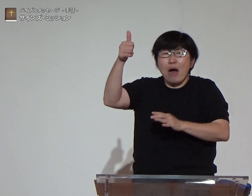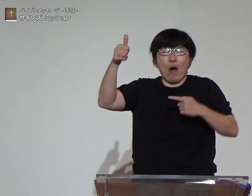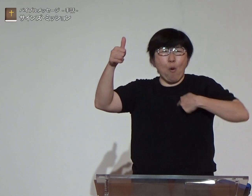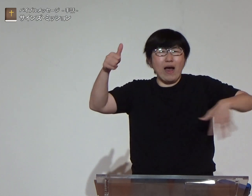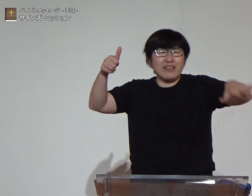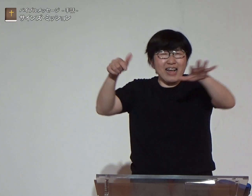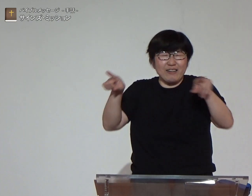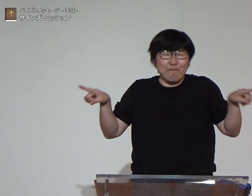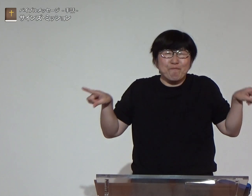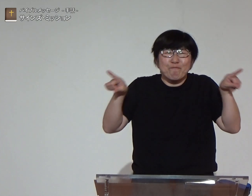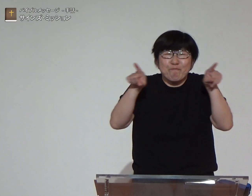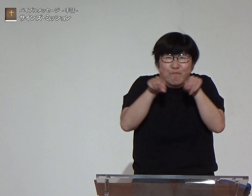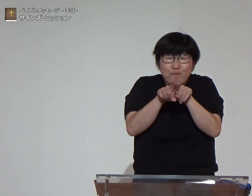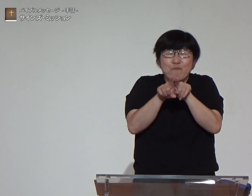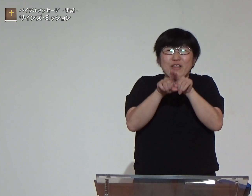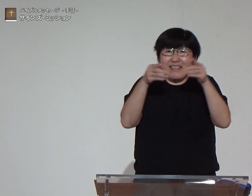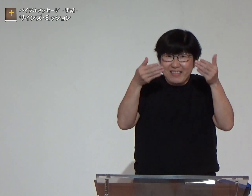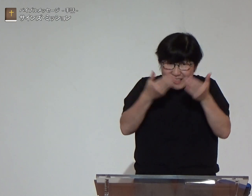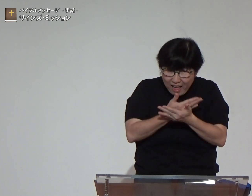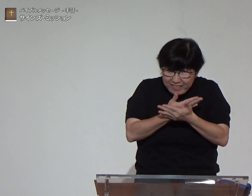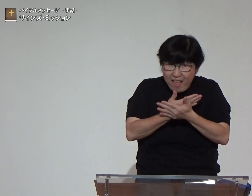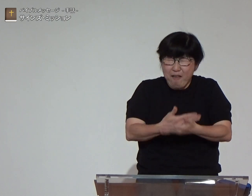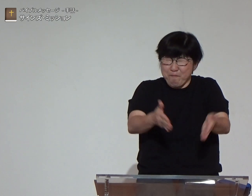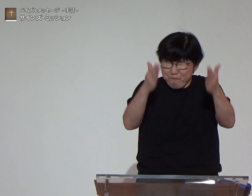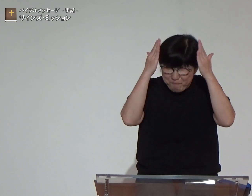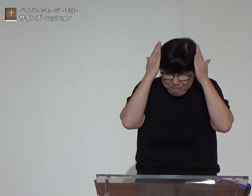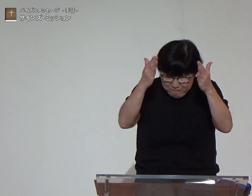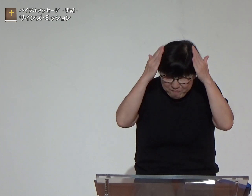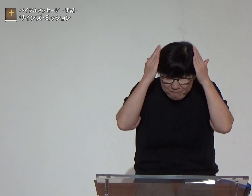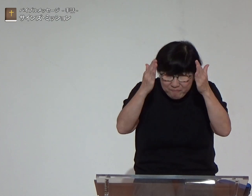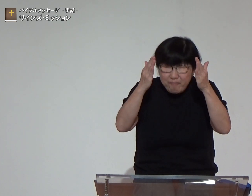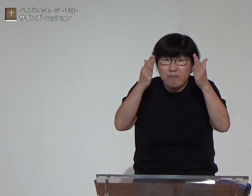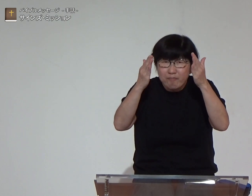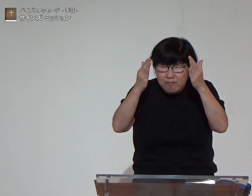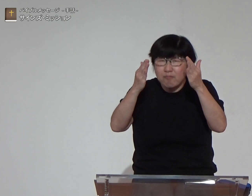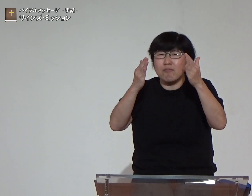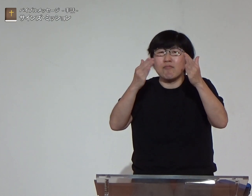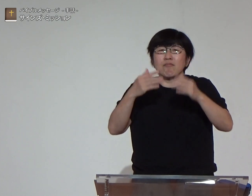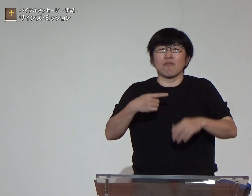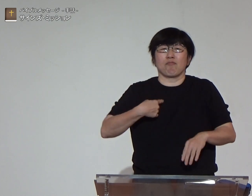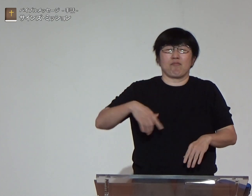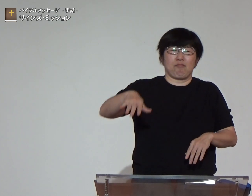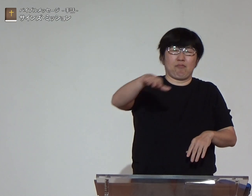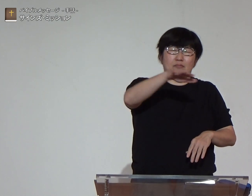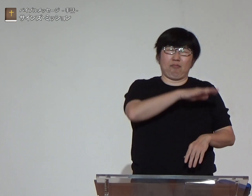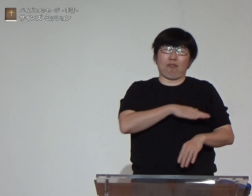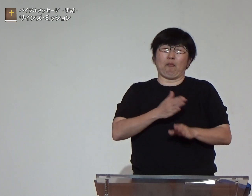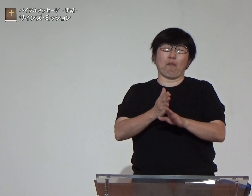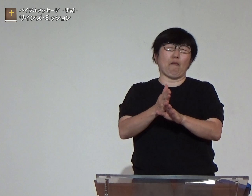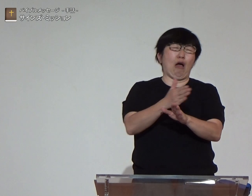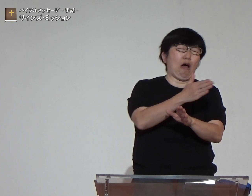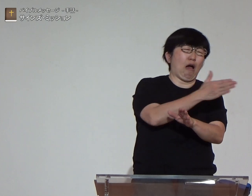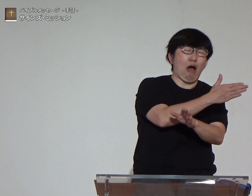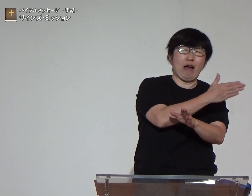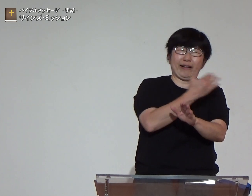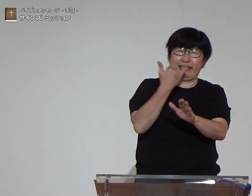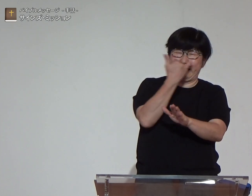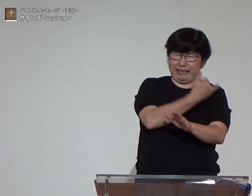この待ってくださっている間にイエス様と私たちは一緒に懸命に道から